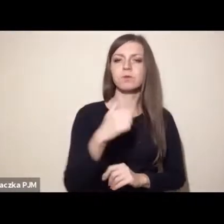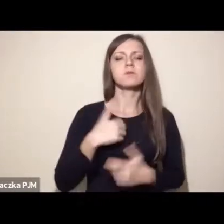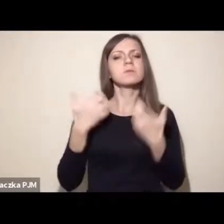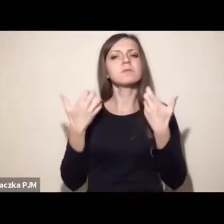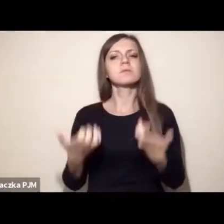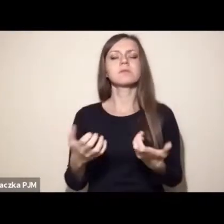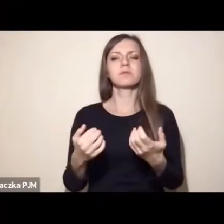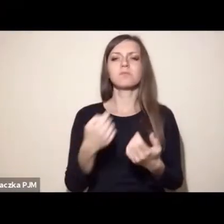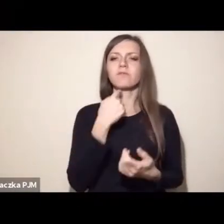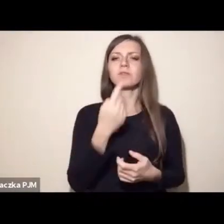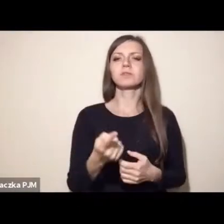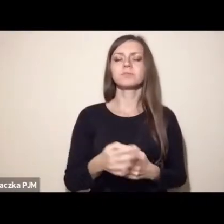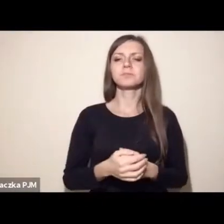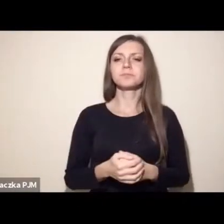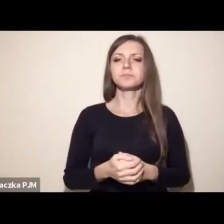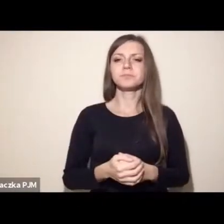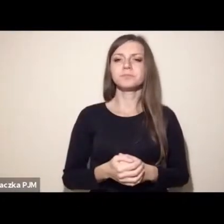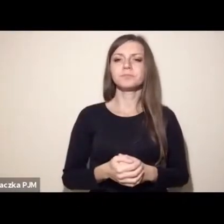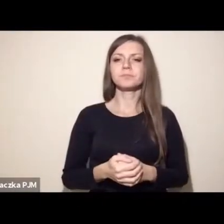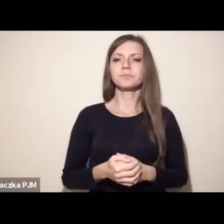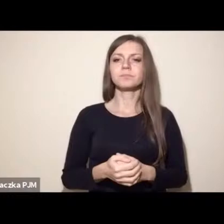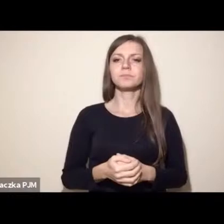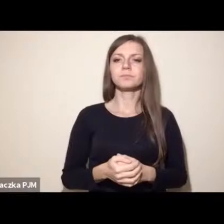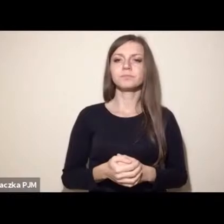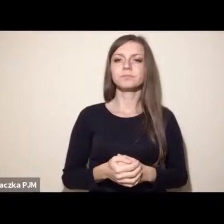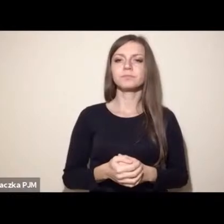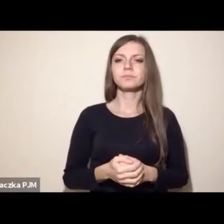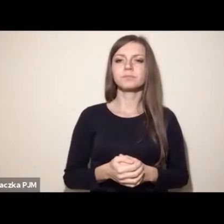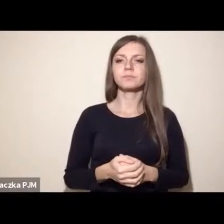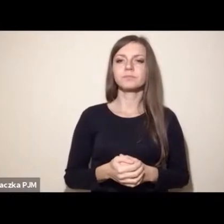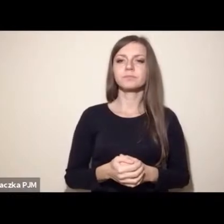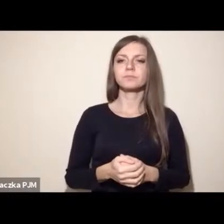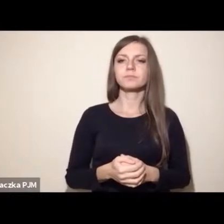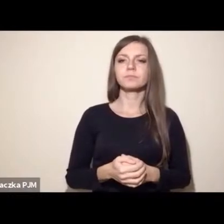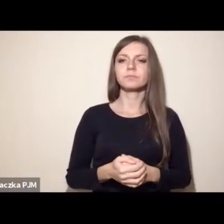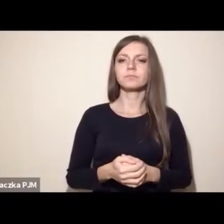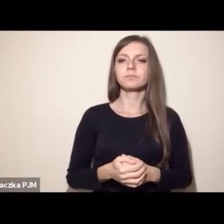podkreślić, chciałbym podkreślić, że